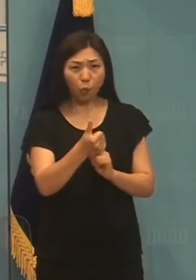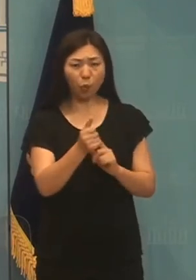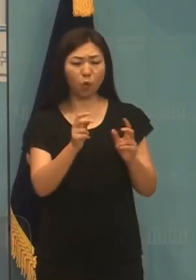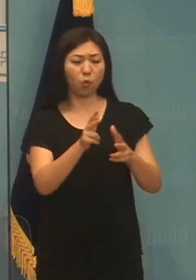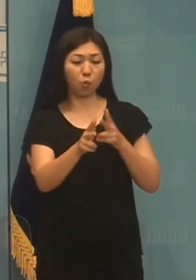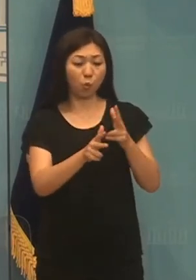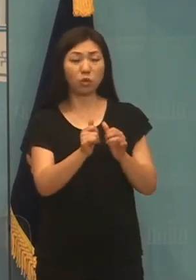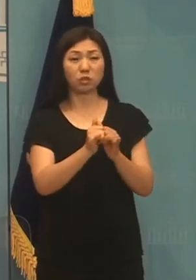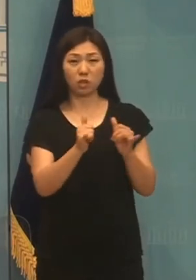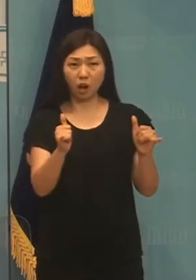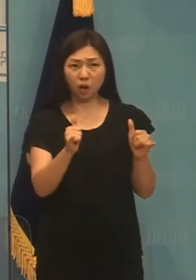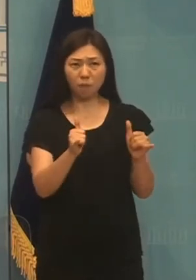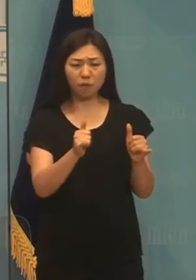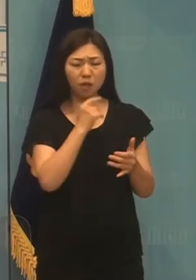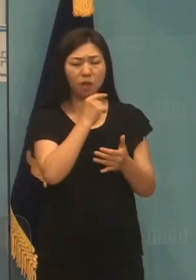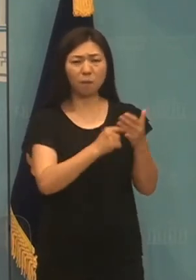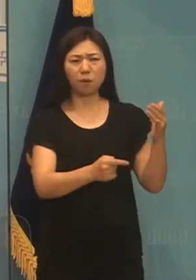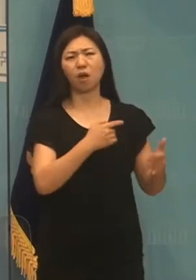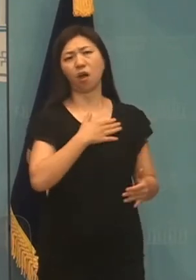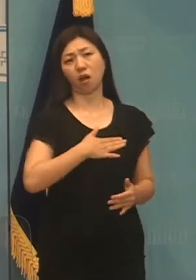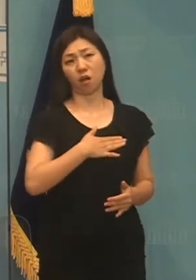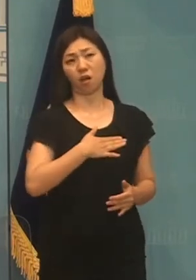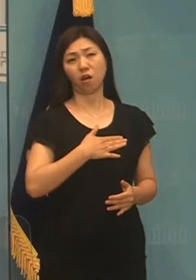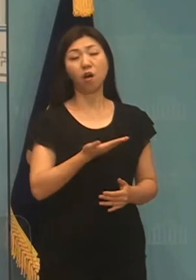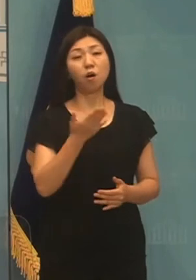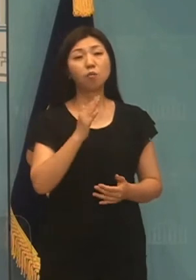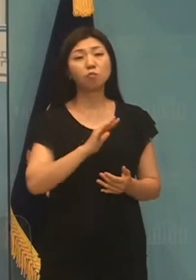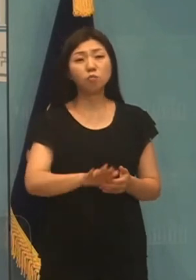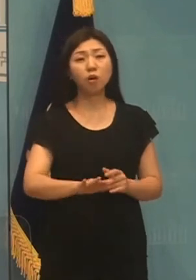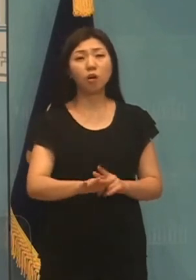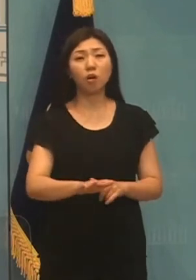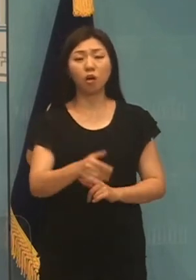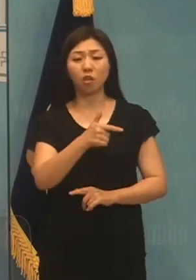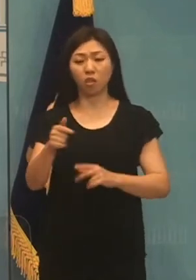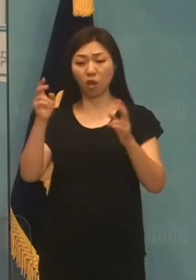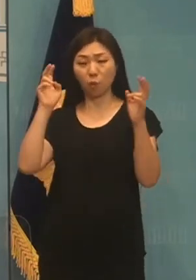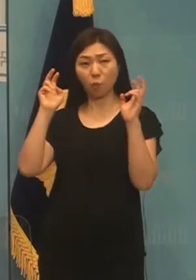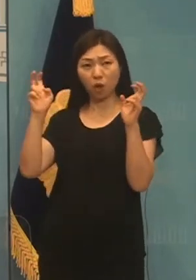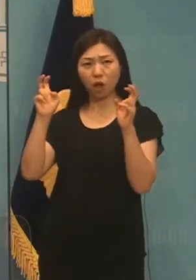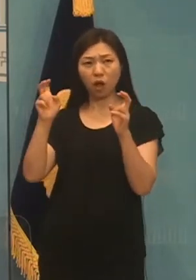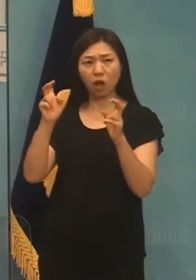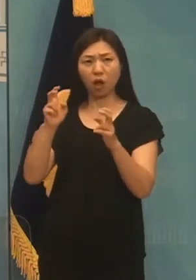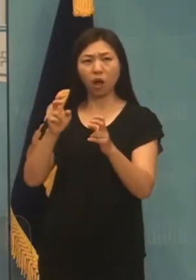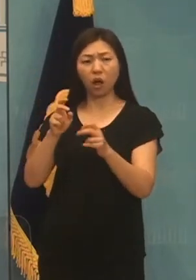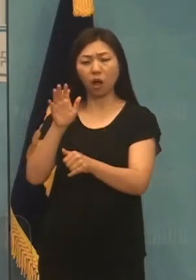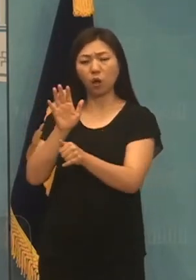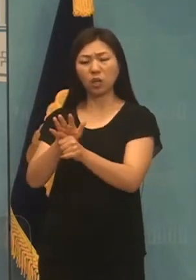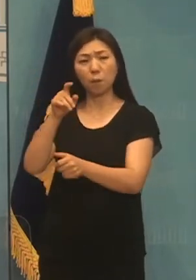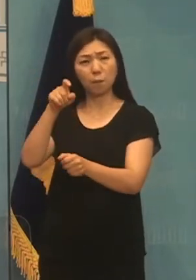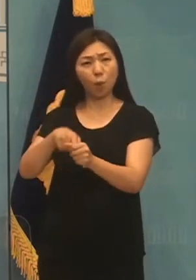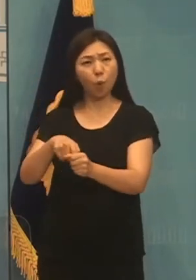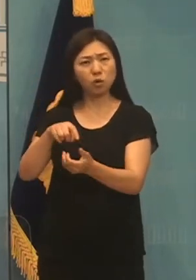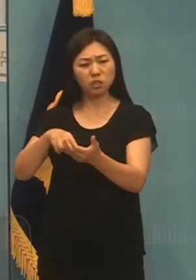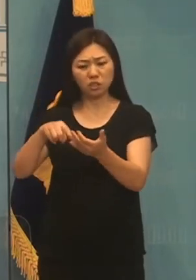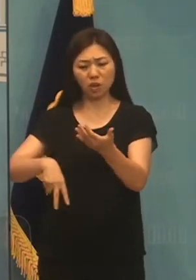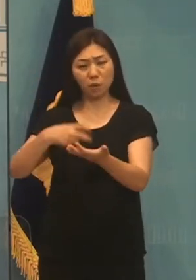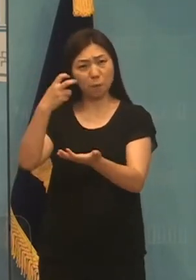대기업 감세를 위한 세법 개정안을 내놓은 것은 많이 되지 않습니다.